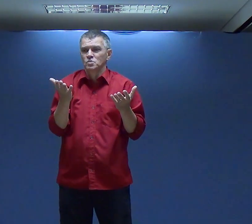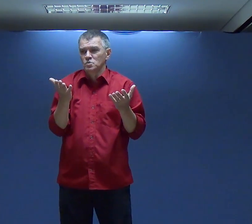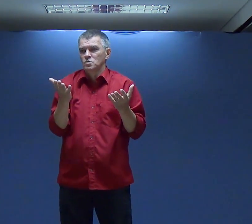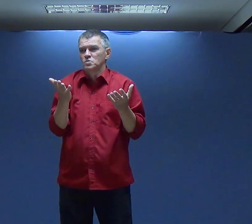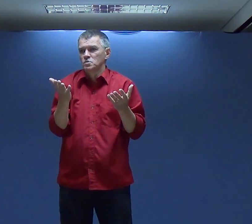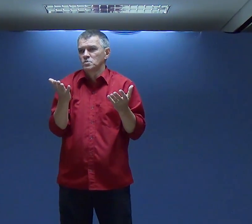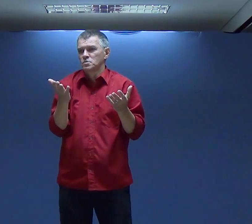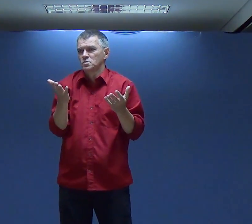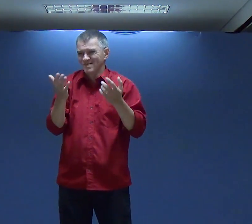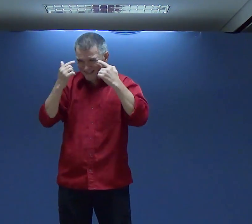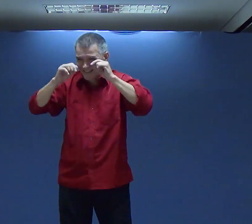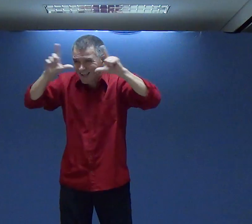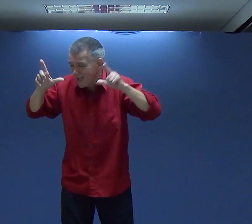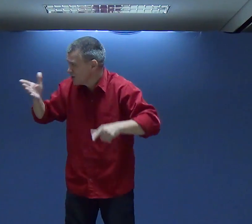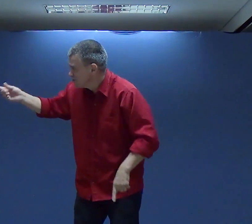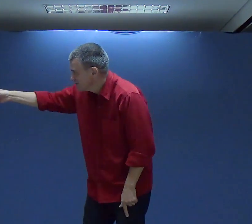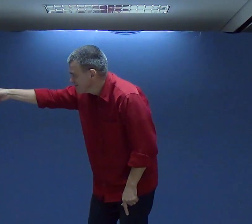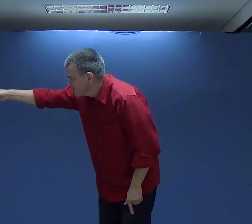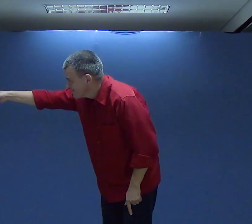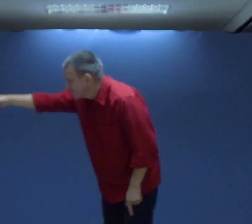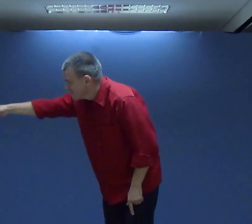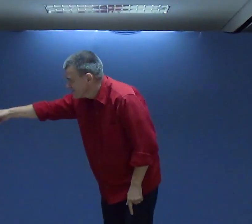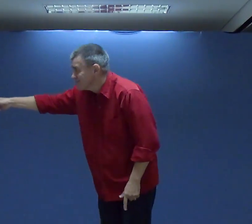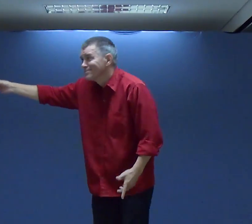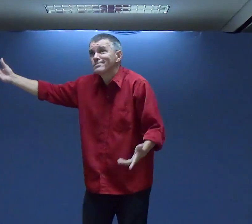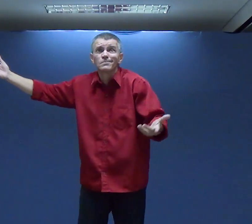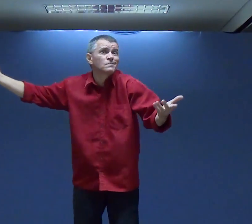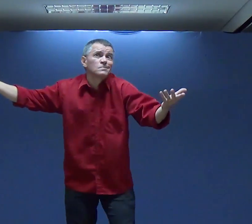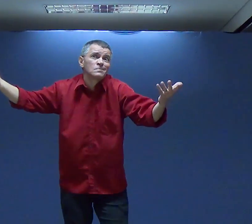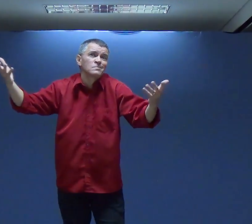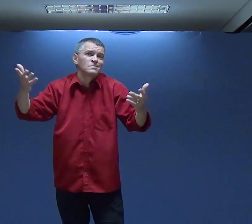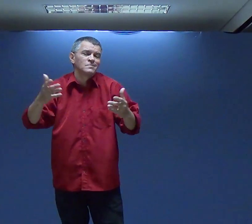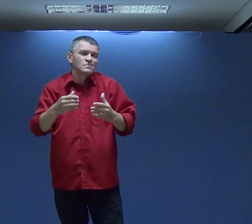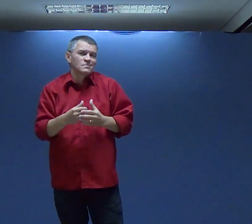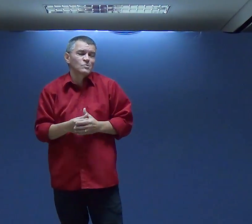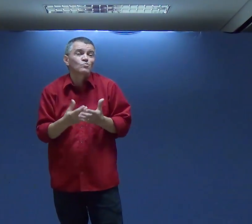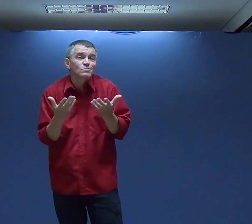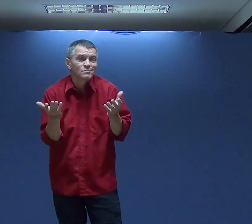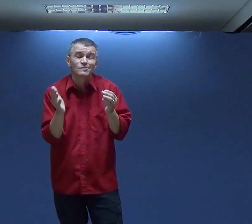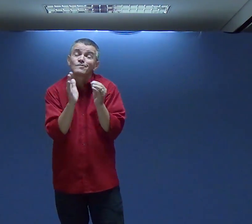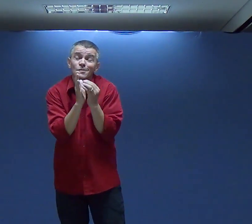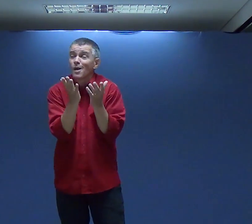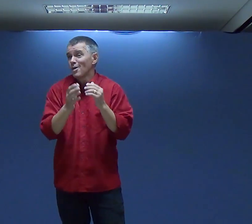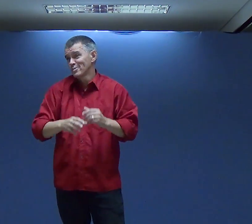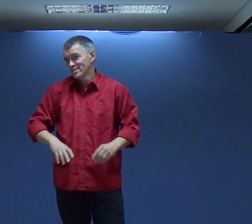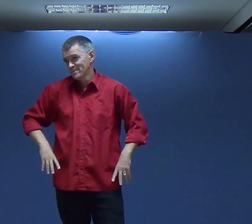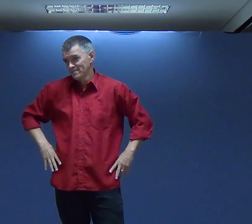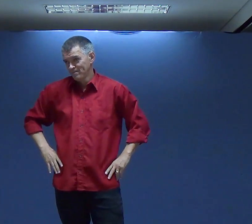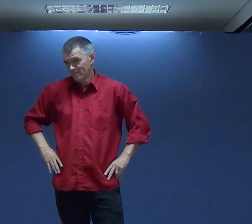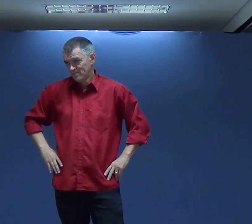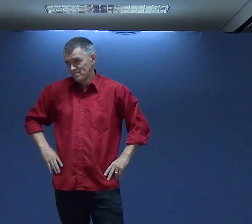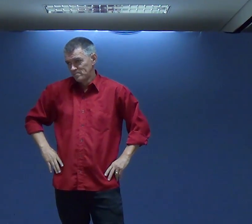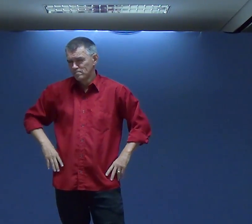Que nos pertence Você tem Entender Claramente É isso Que a Bíblia Nos diz Nos falta